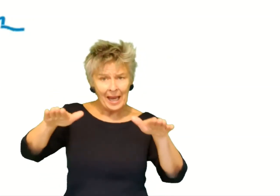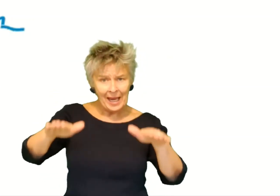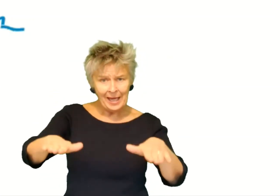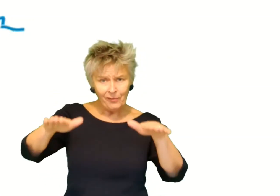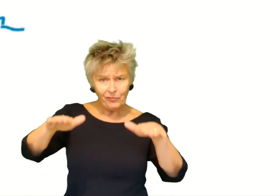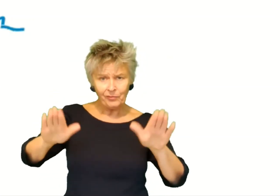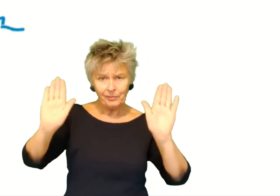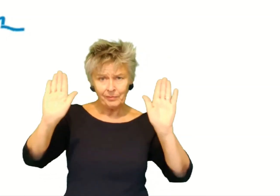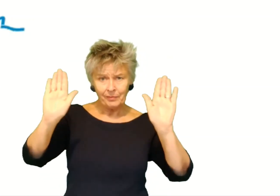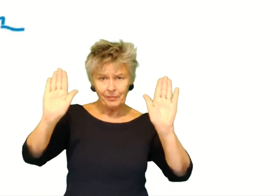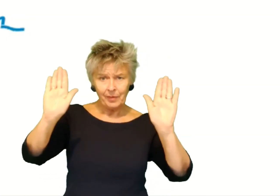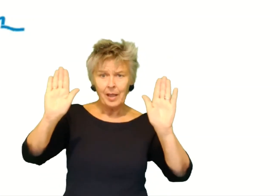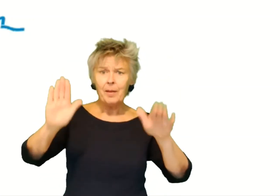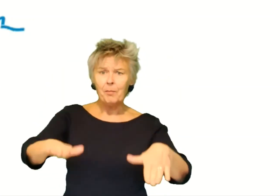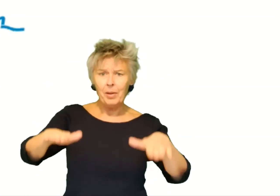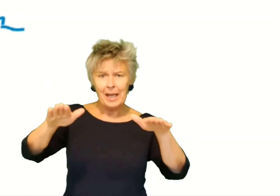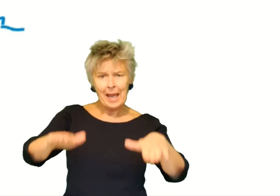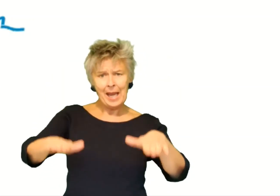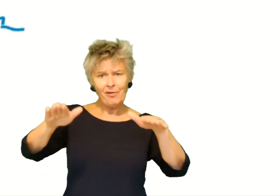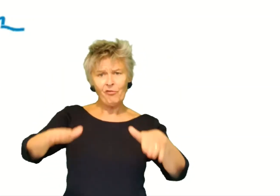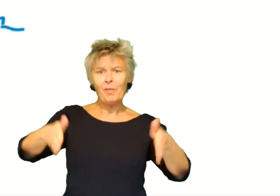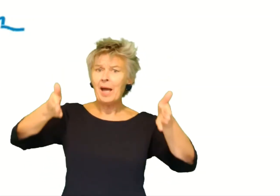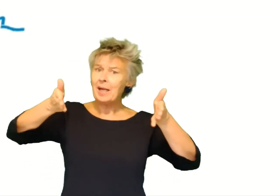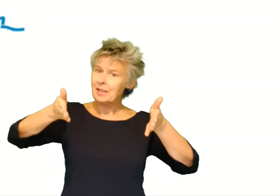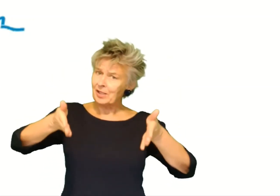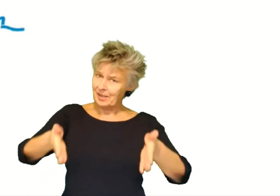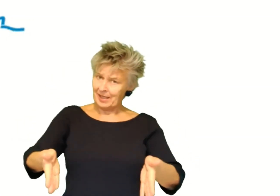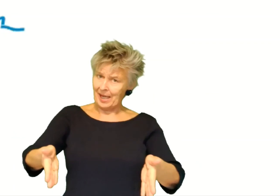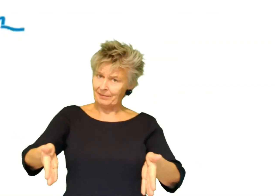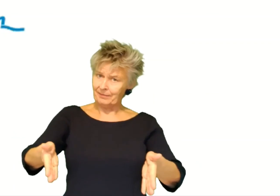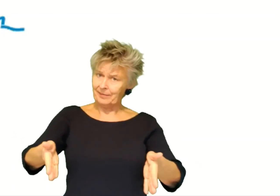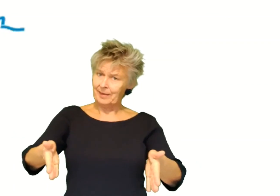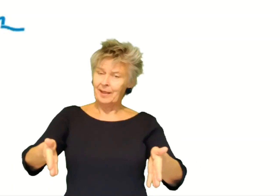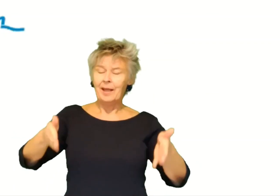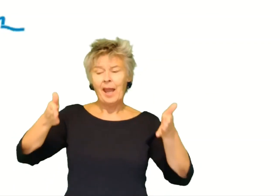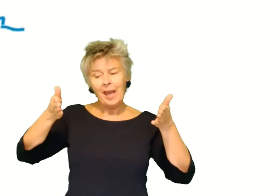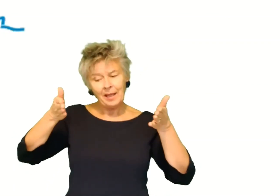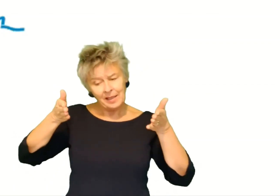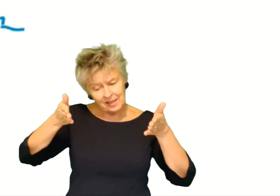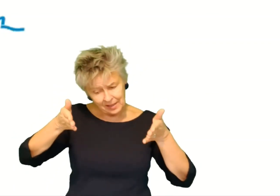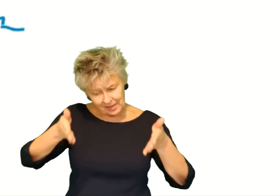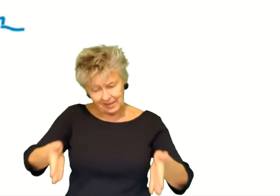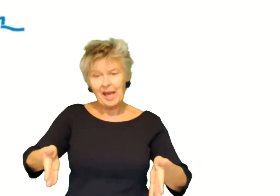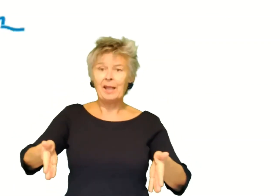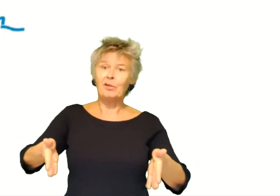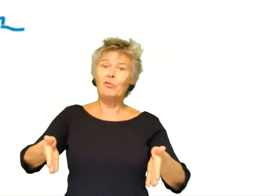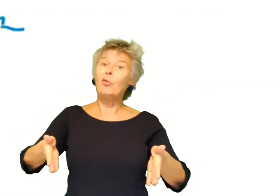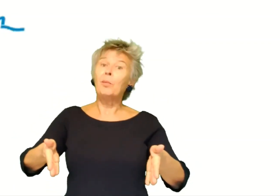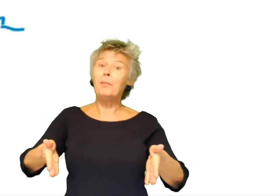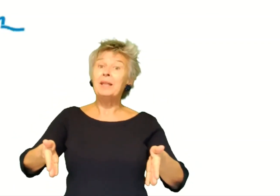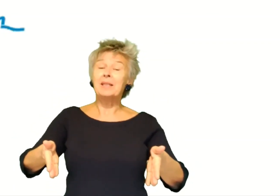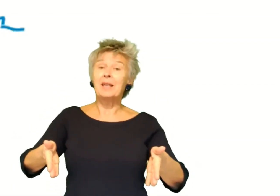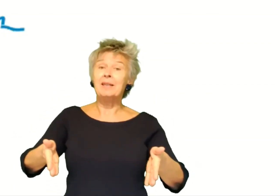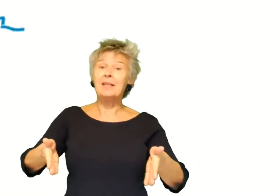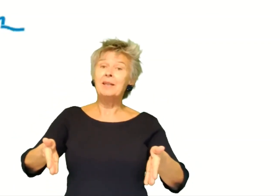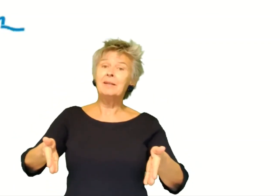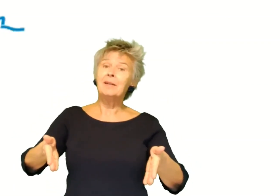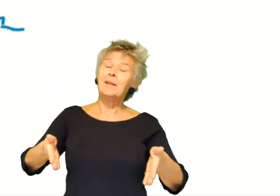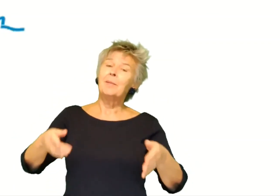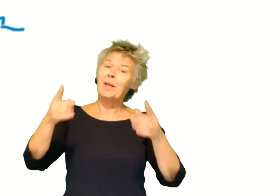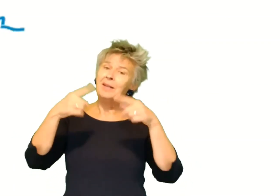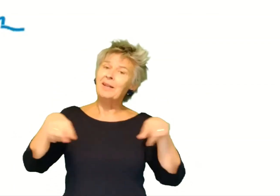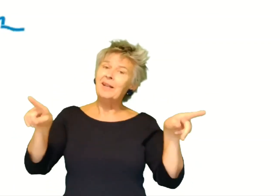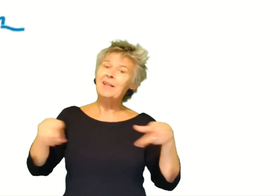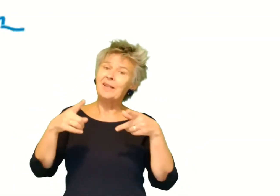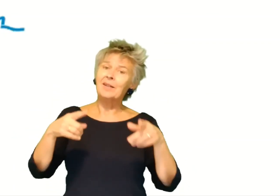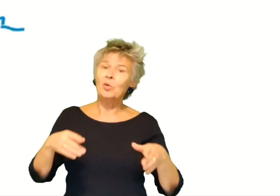Blijf, blijf maar staan. Eigenlijk is dit staan voor mensen en dieren.